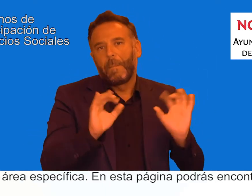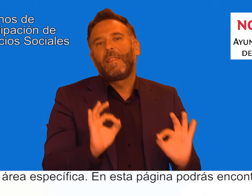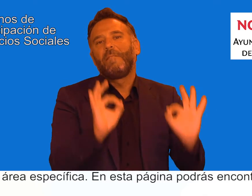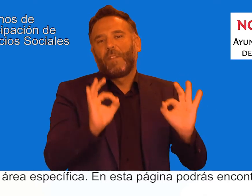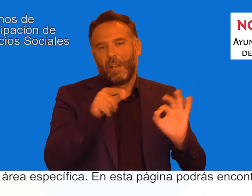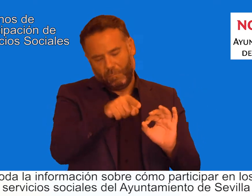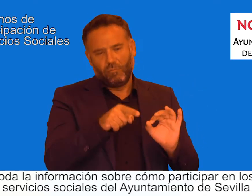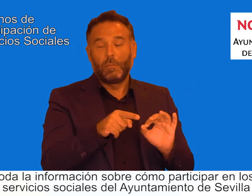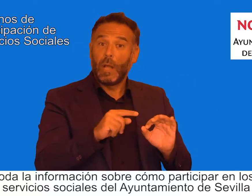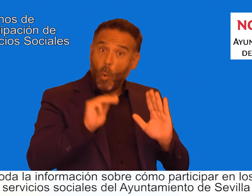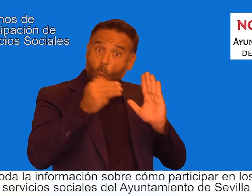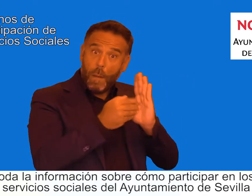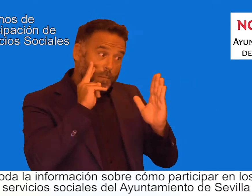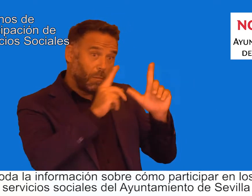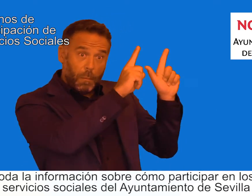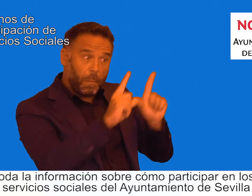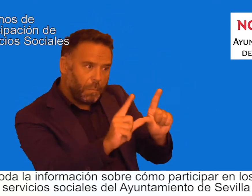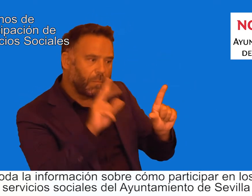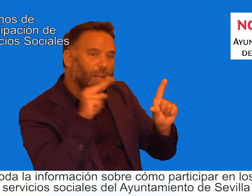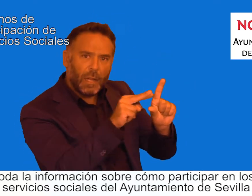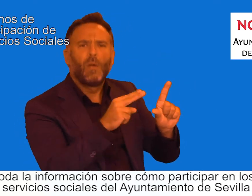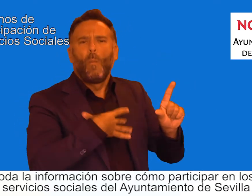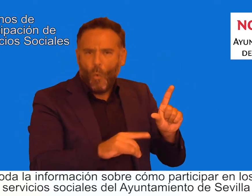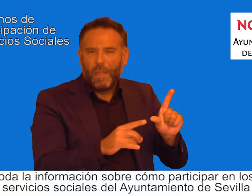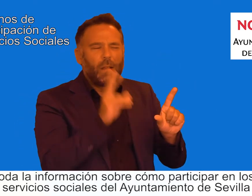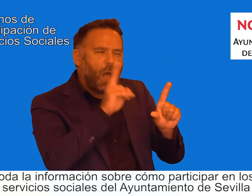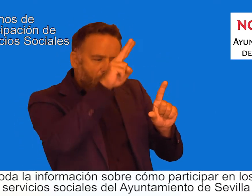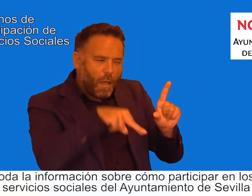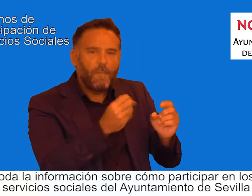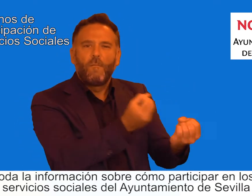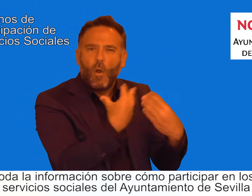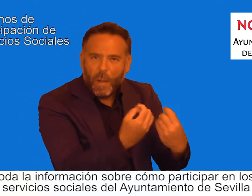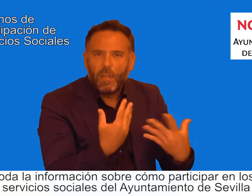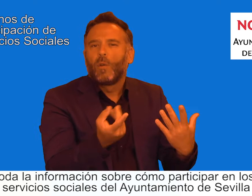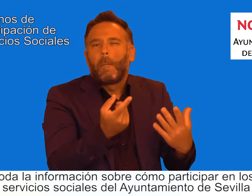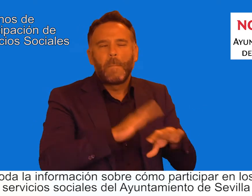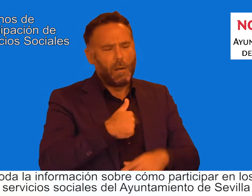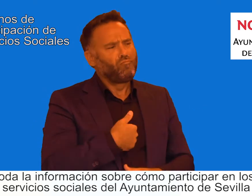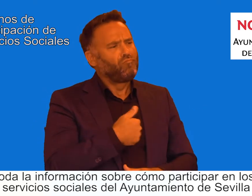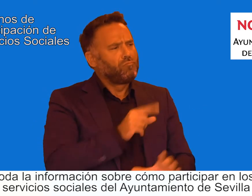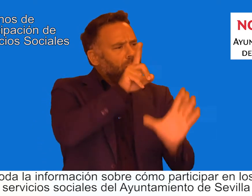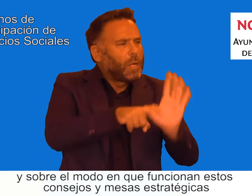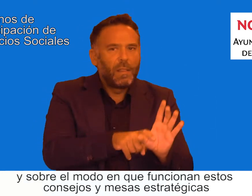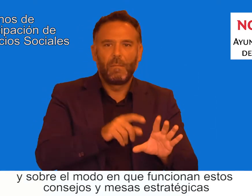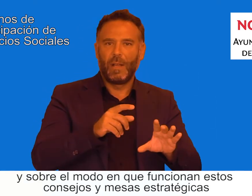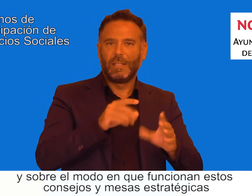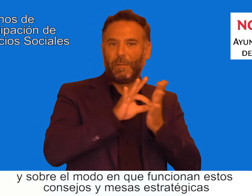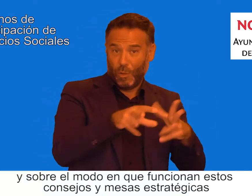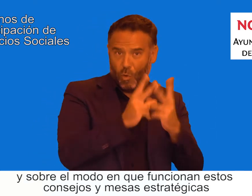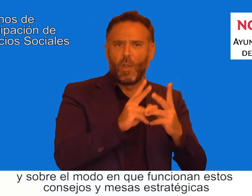toda la información sobre cómo participar en los servicios sociales del Ayuntamiento de Sevilla y sobre el modo en que